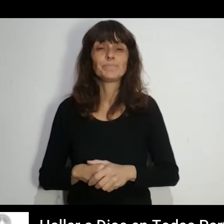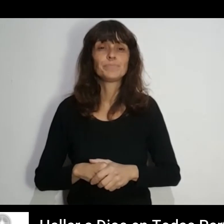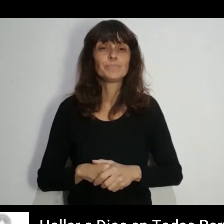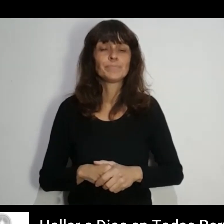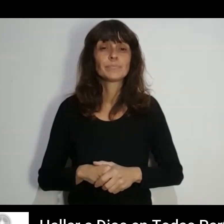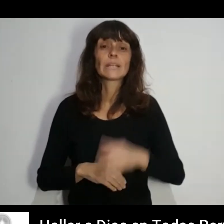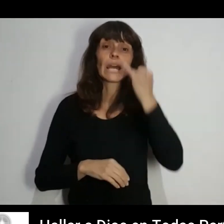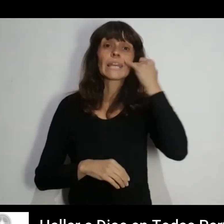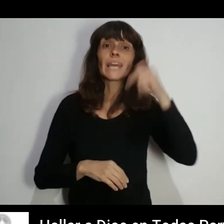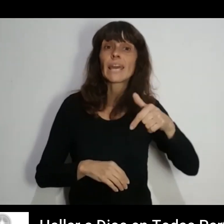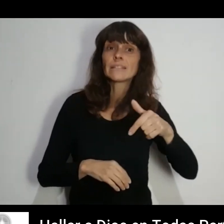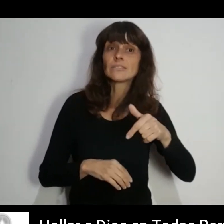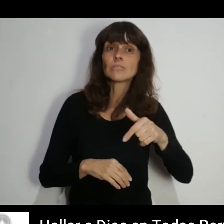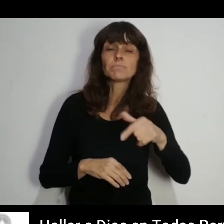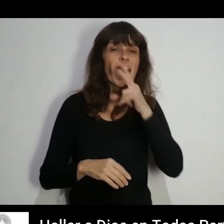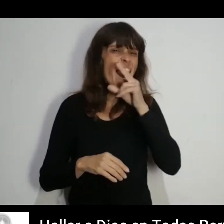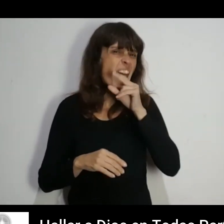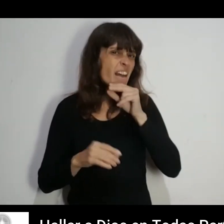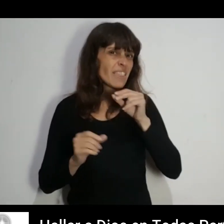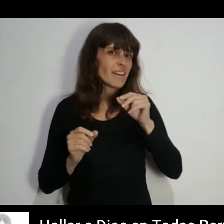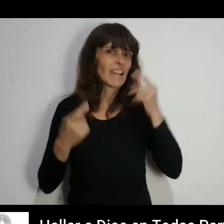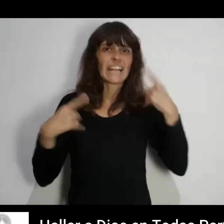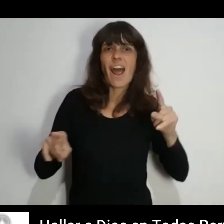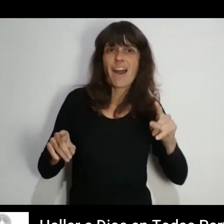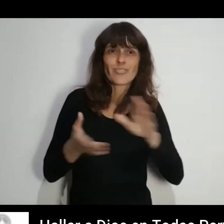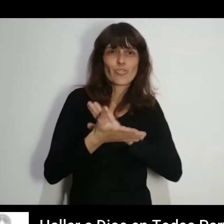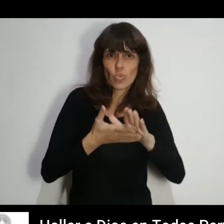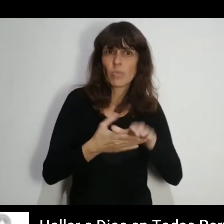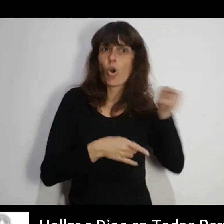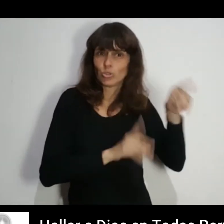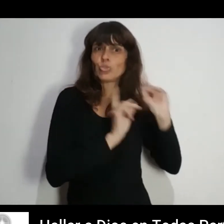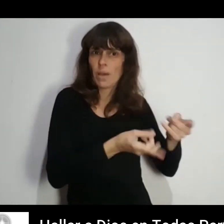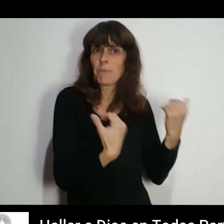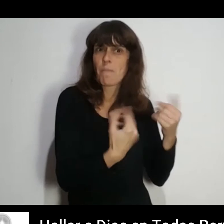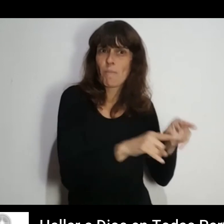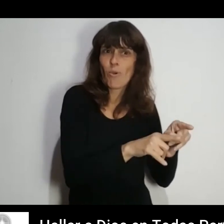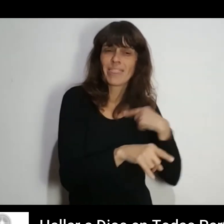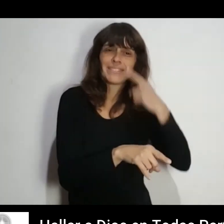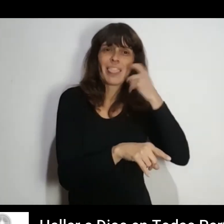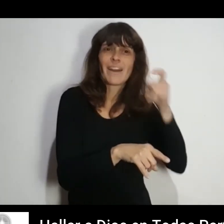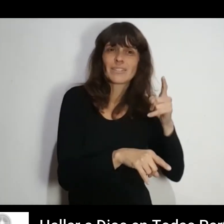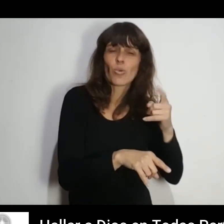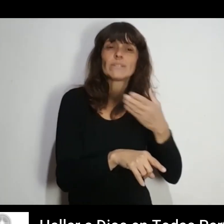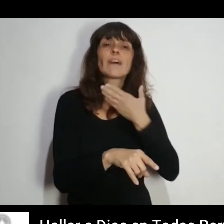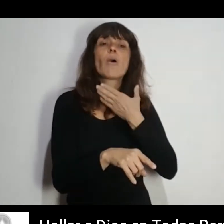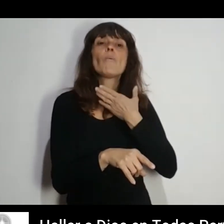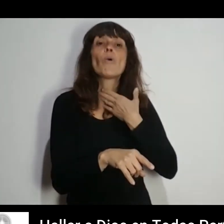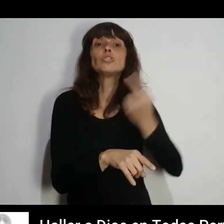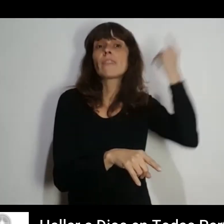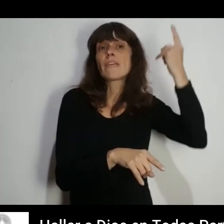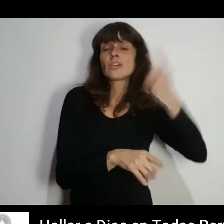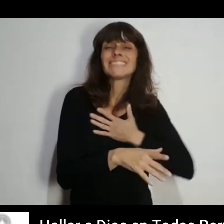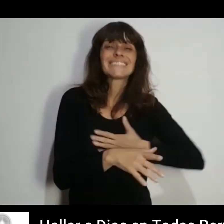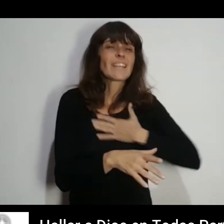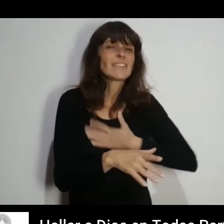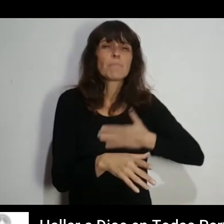Y sin embargo Esto no es algo excepcional En absoluto Tú también puedes aprender a discernir La voz de Dios